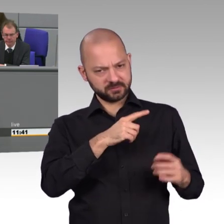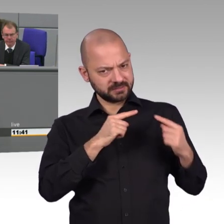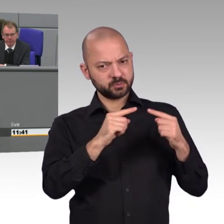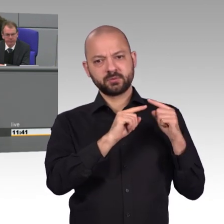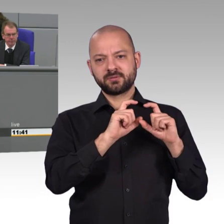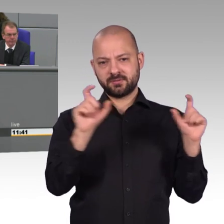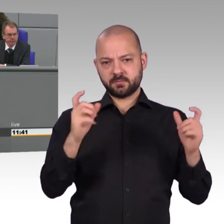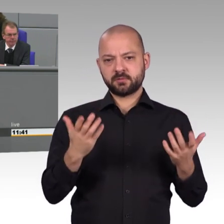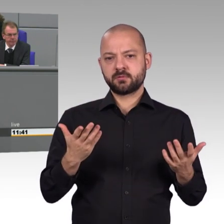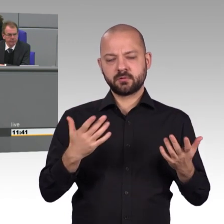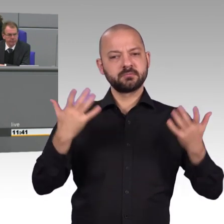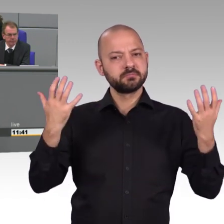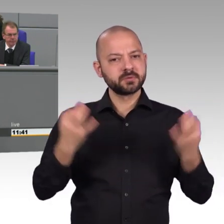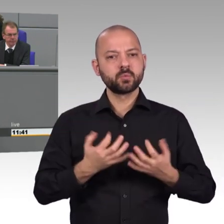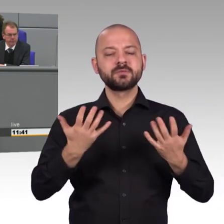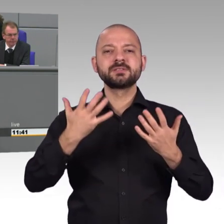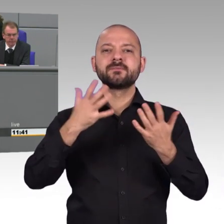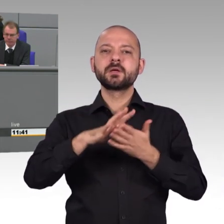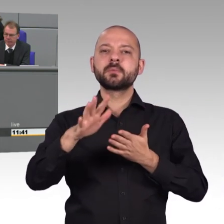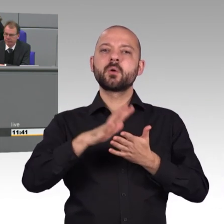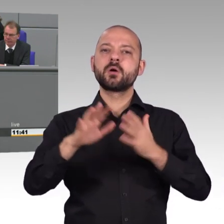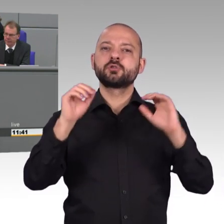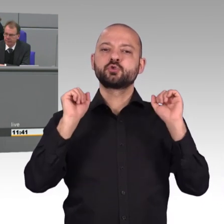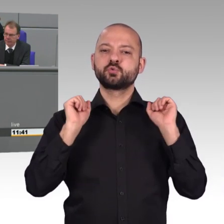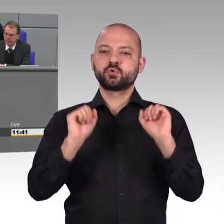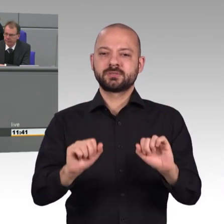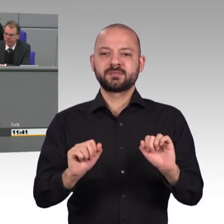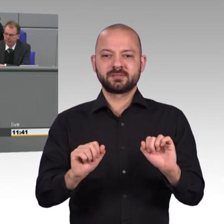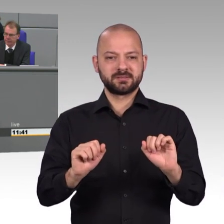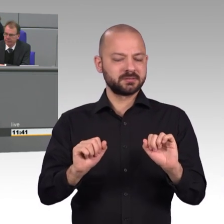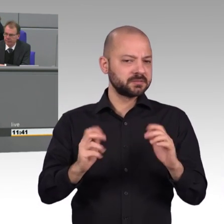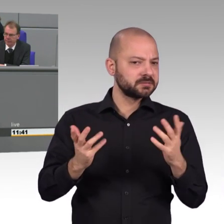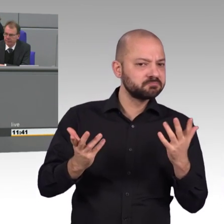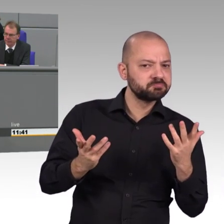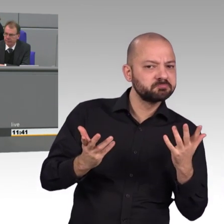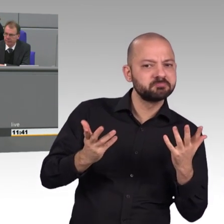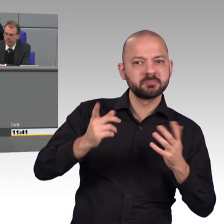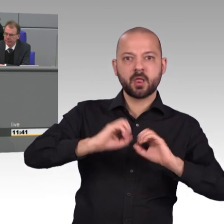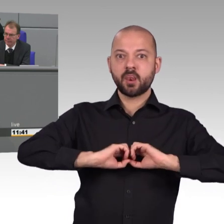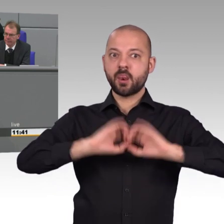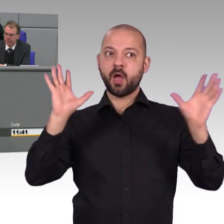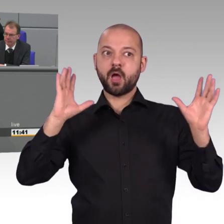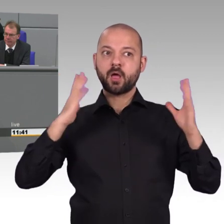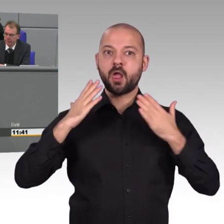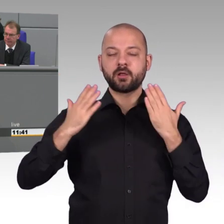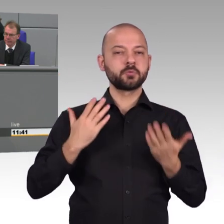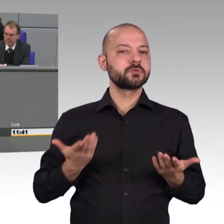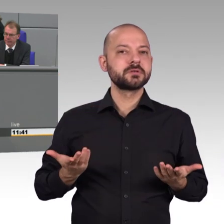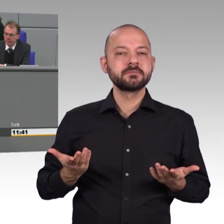öffentlichen Geldern zusätzlich zu befeuern, was Sie tun, und statt rechtlich im luftleeren Raum schwebende Einrichtungen wie CITES zu schaffen,